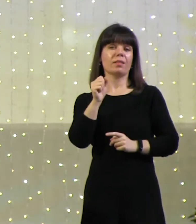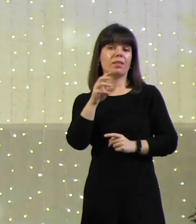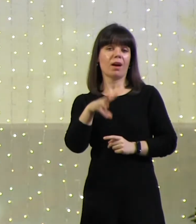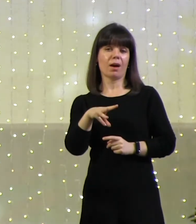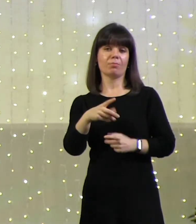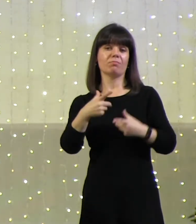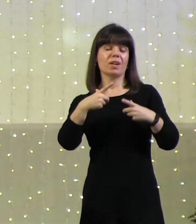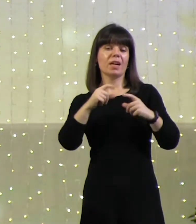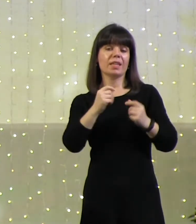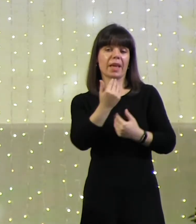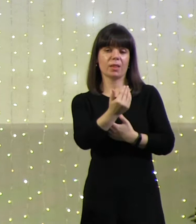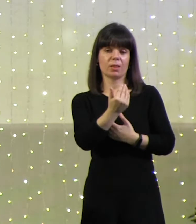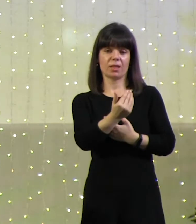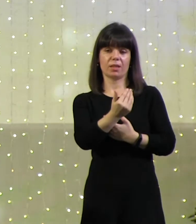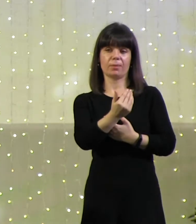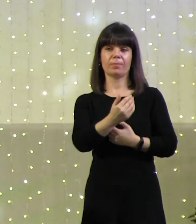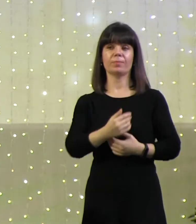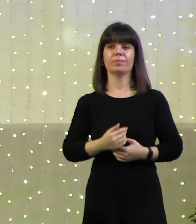где ты?